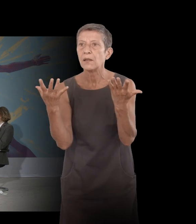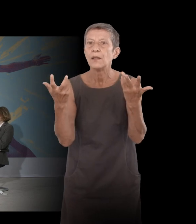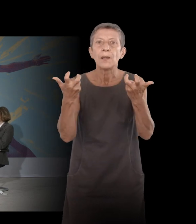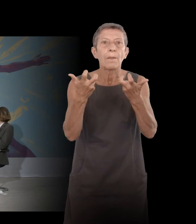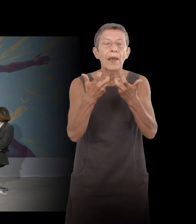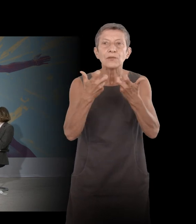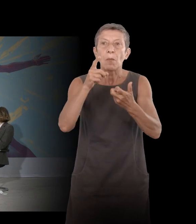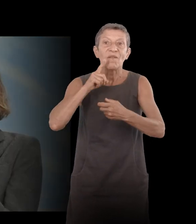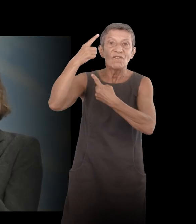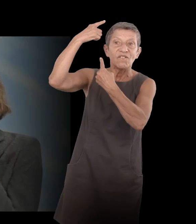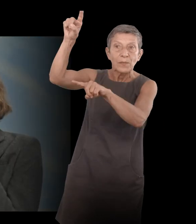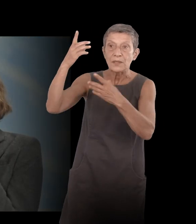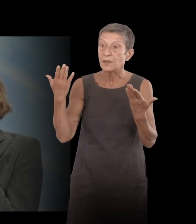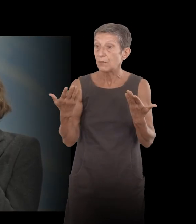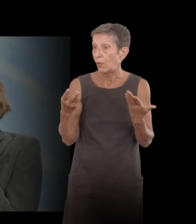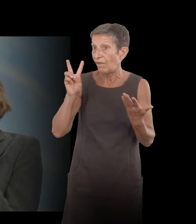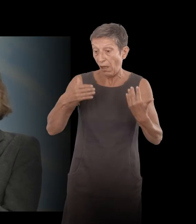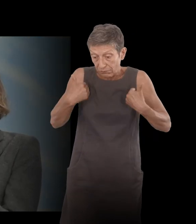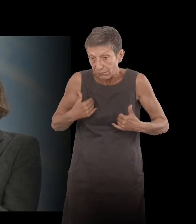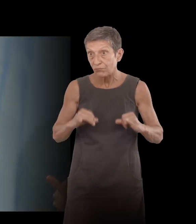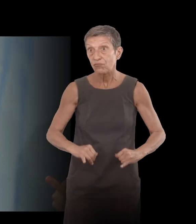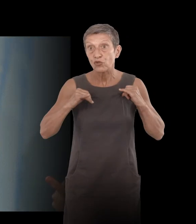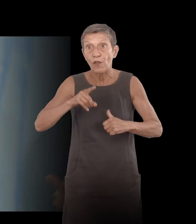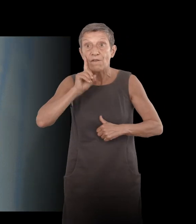parce que je suis une jeune femme j'ai un corps féminin